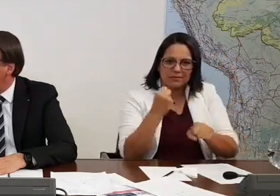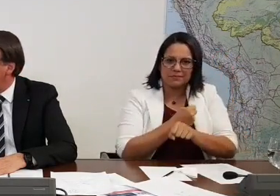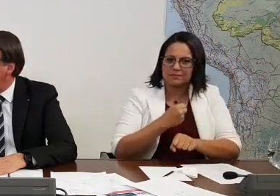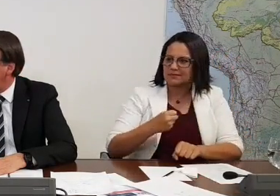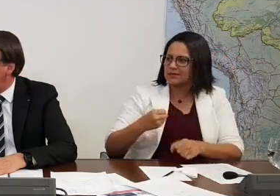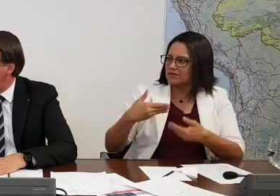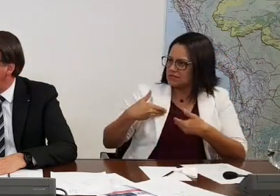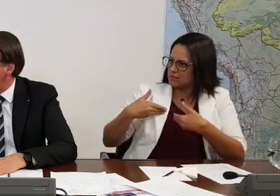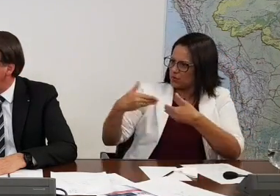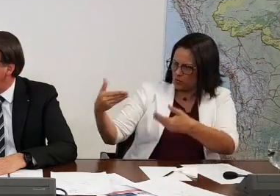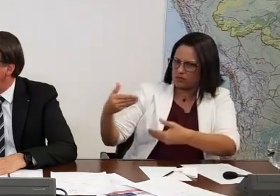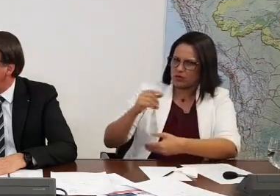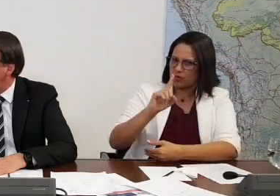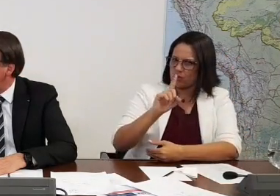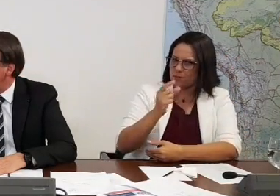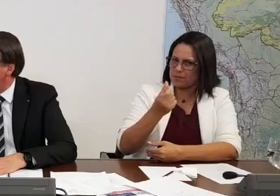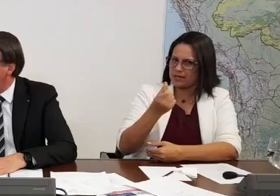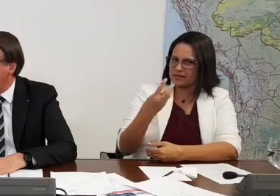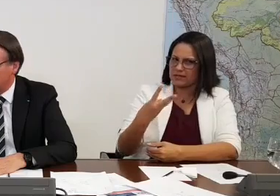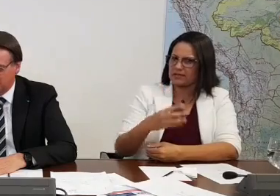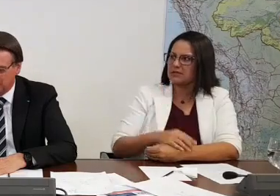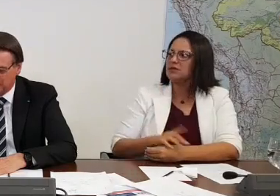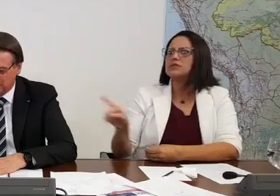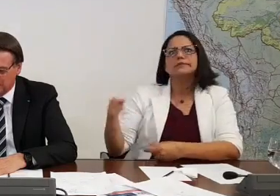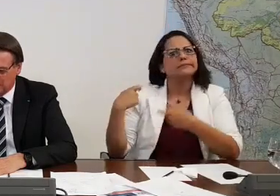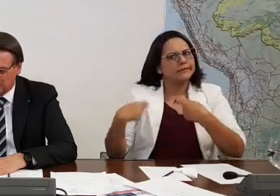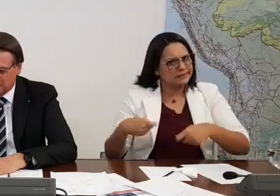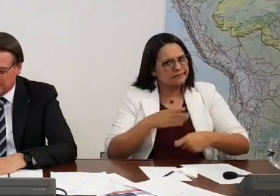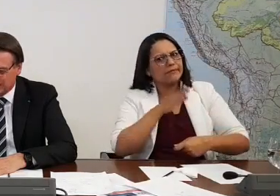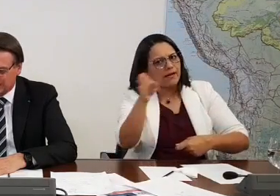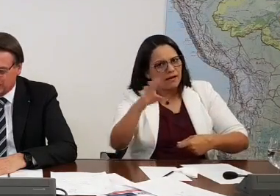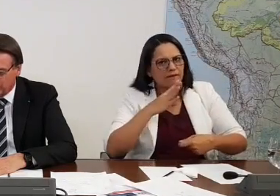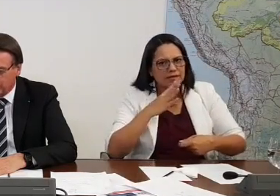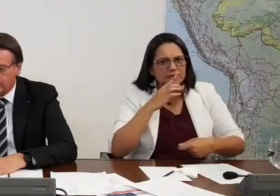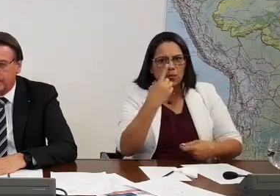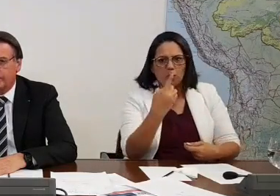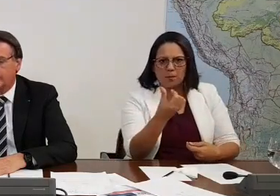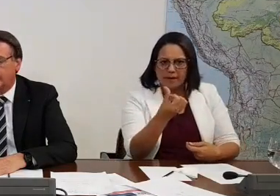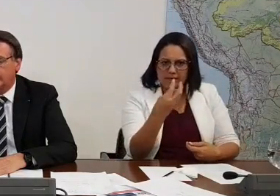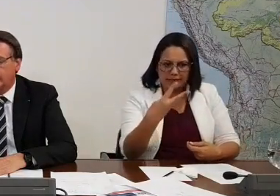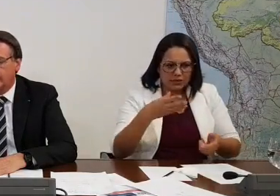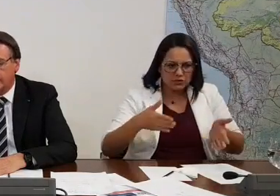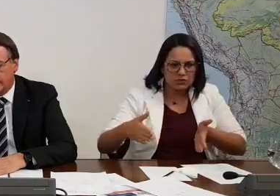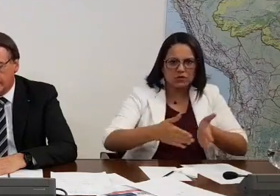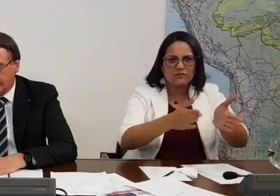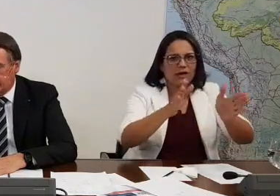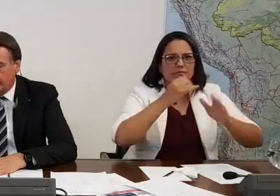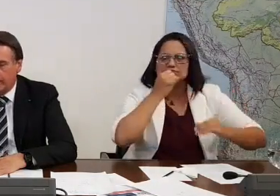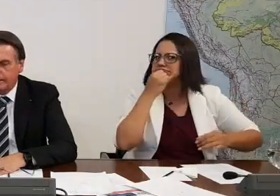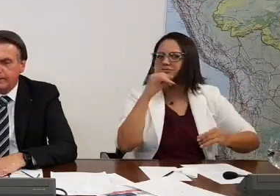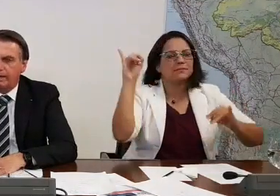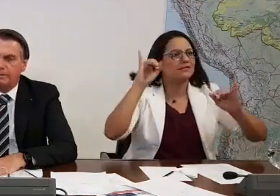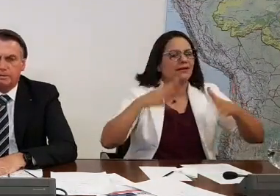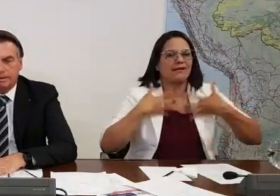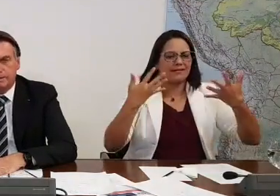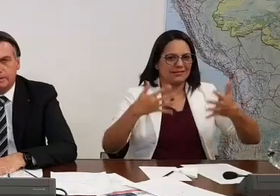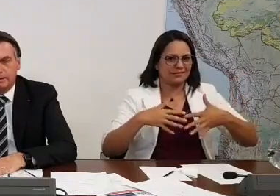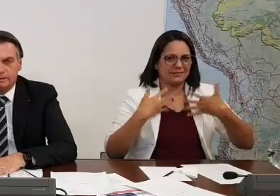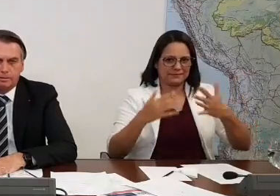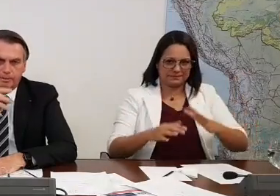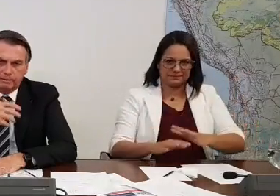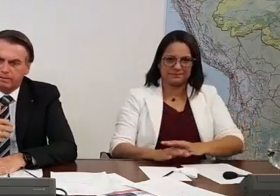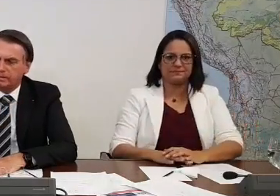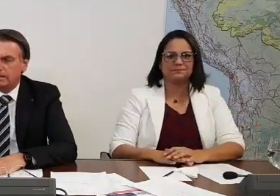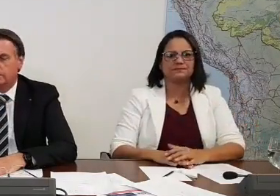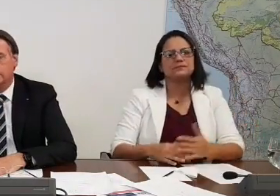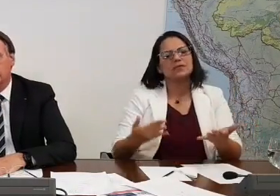convidando para a 163? O senhor está convidado, o senhor tem que ir lá. Porque vai dar um banho de energia naquele pessoal lá. Até, pessoal, olha só.